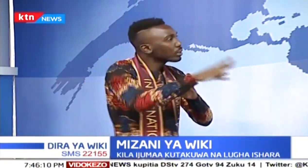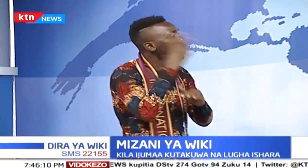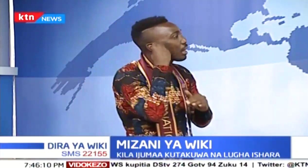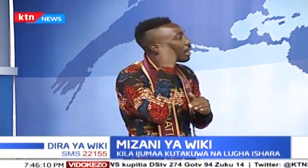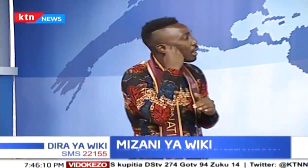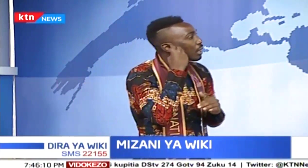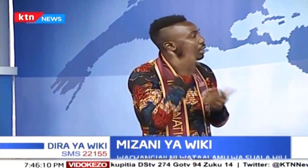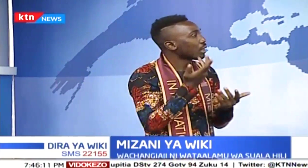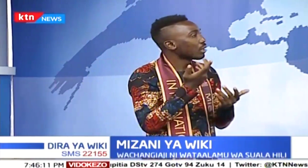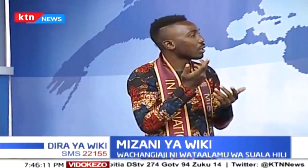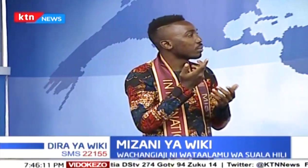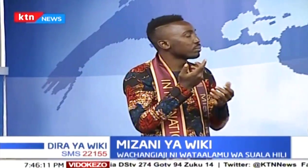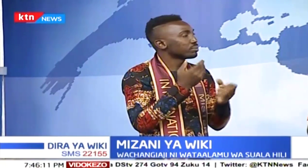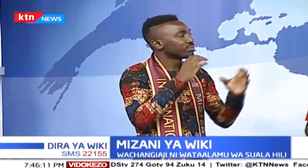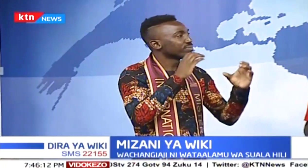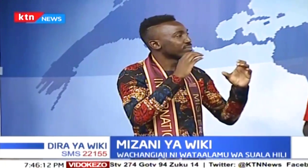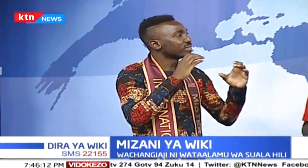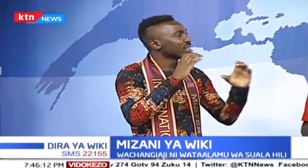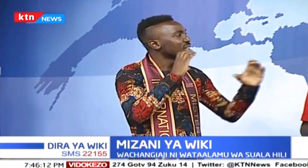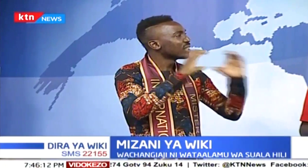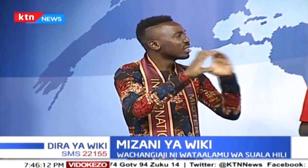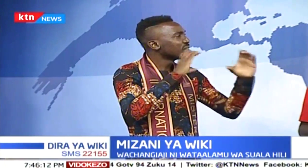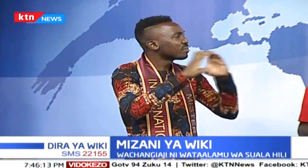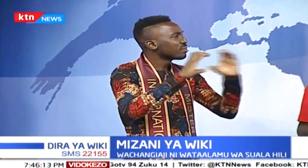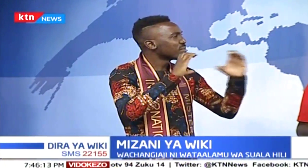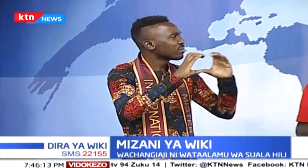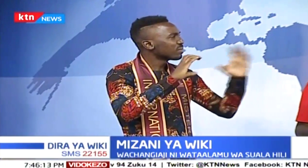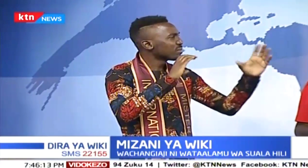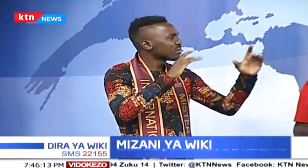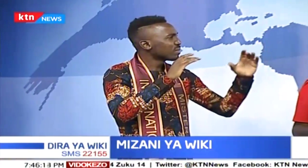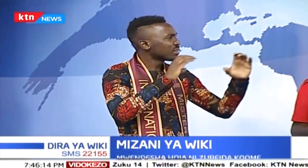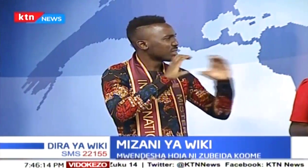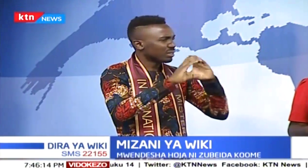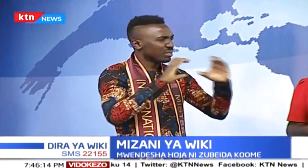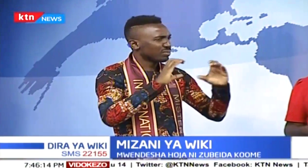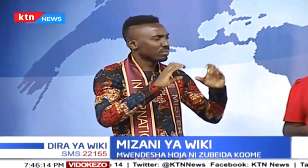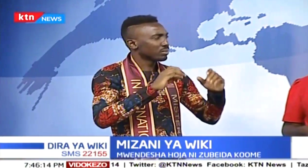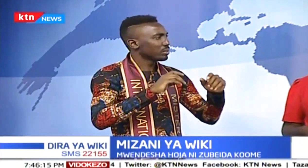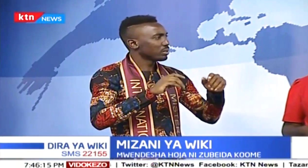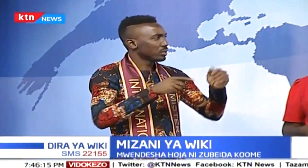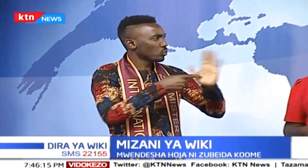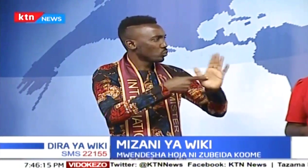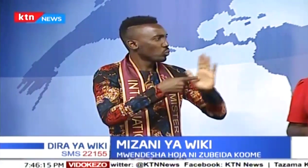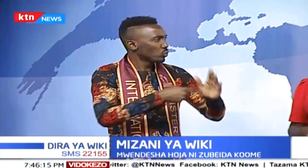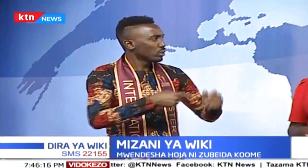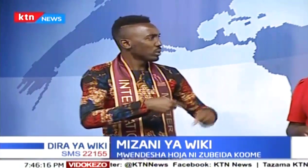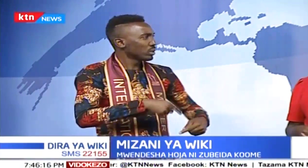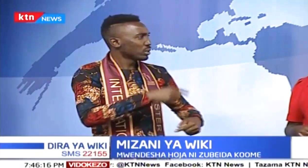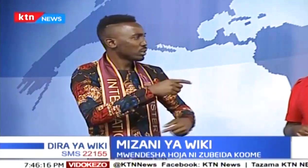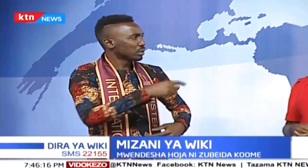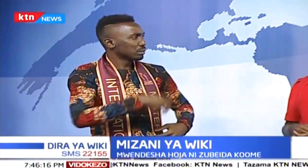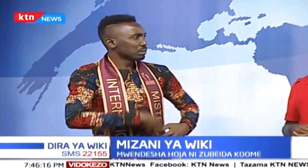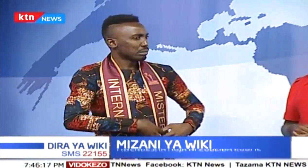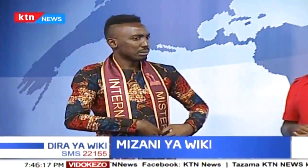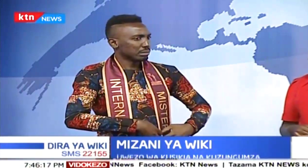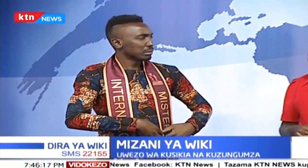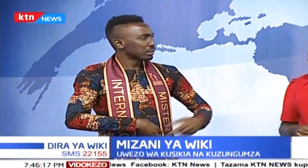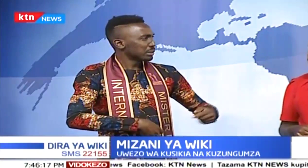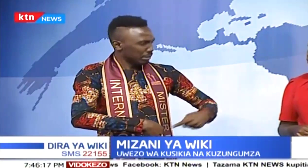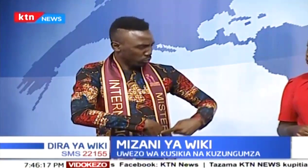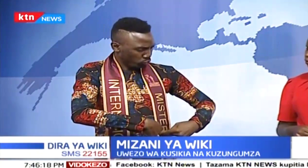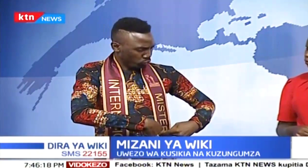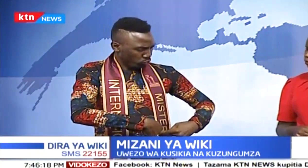ospitali, utakuta kila mtu wanazungumza. Kama ujui luga hile